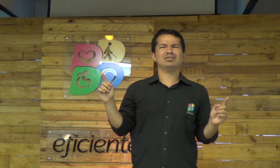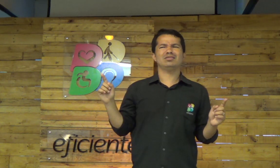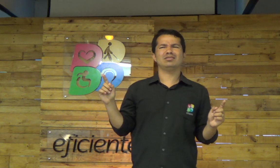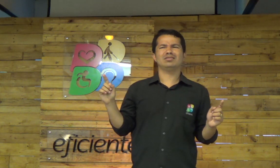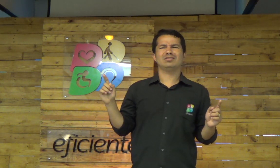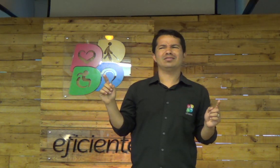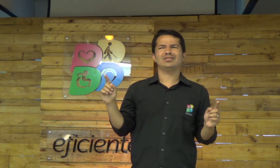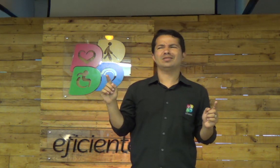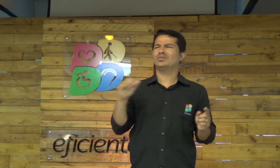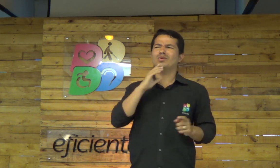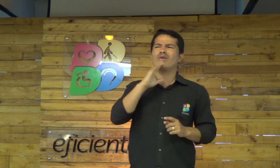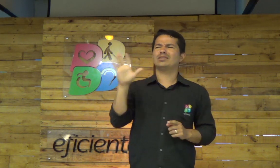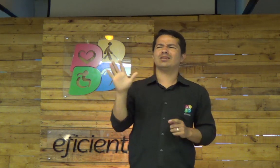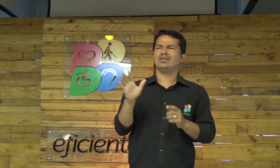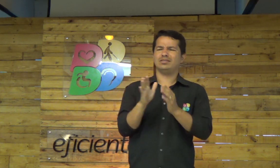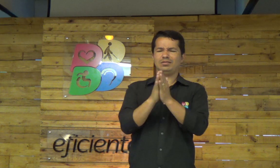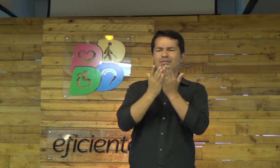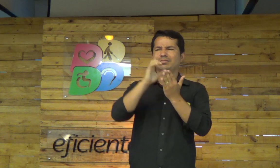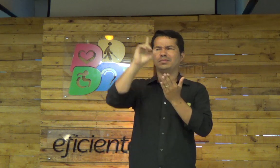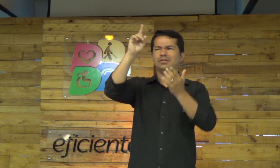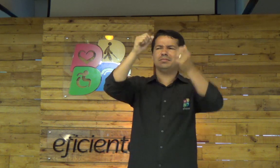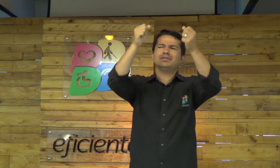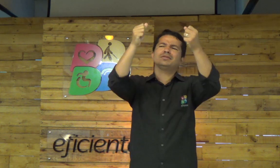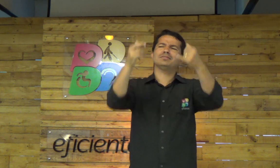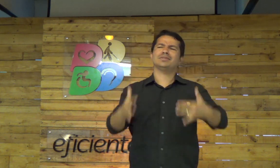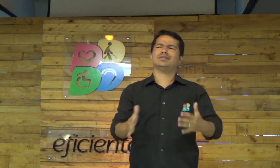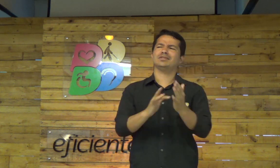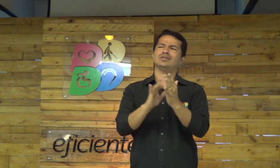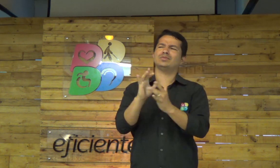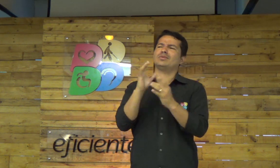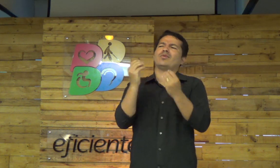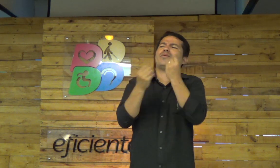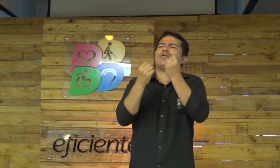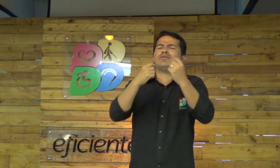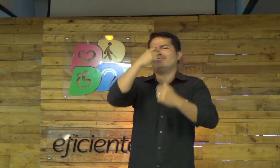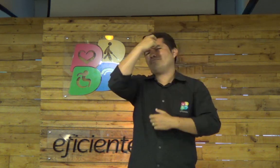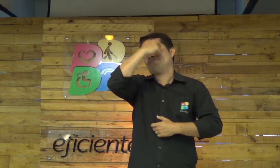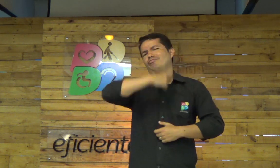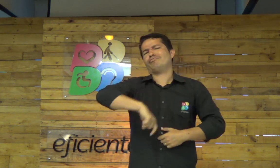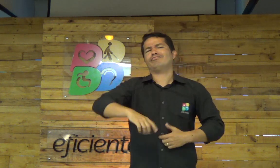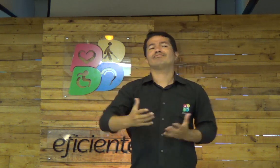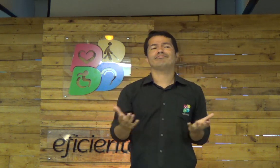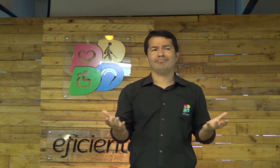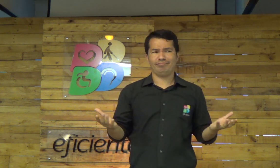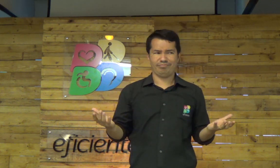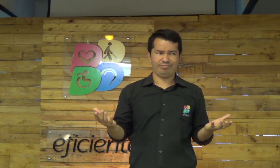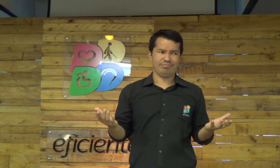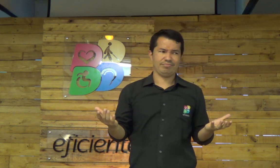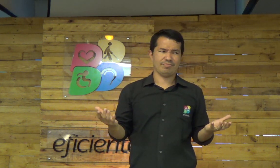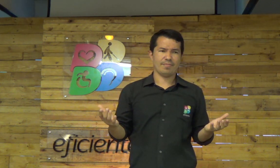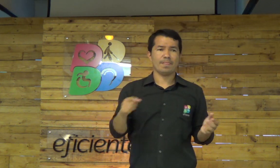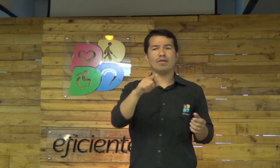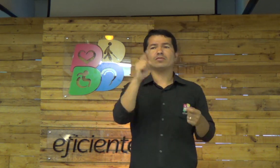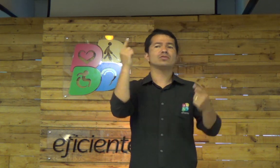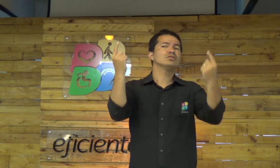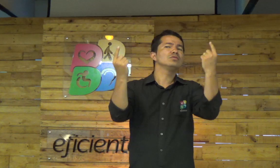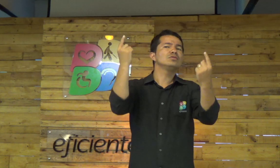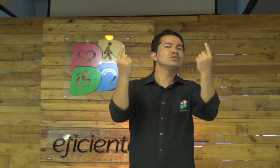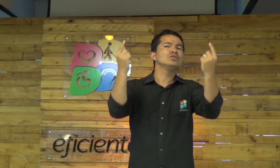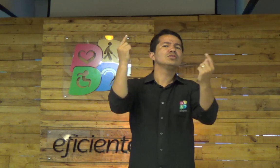Falar, Jesus é assim, Jesus é desse jeito, mas, a palavra de Deus explica, como que a palavra de Deus explica sobre